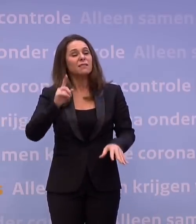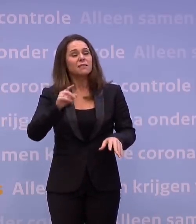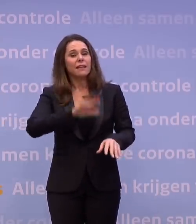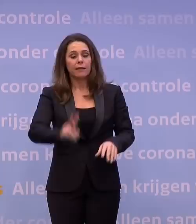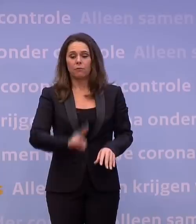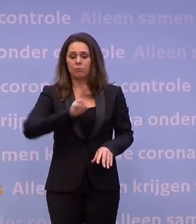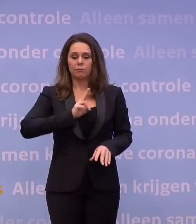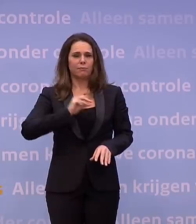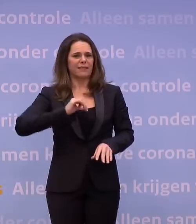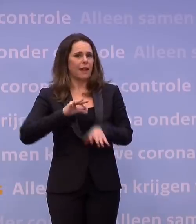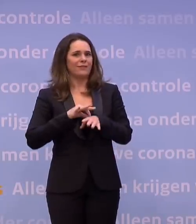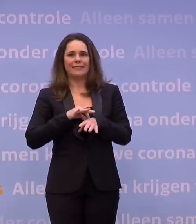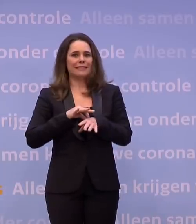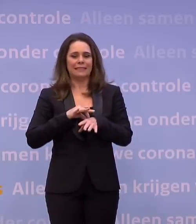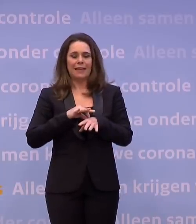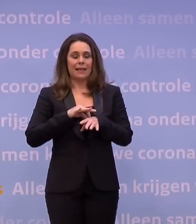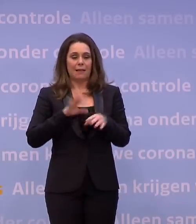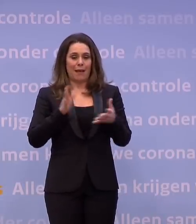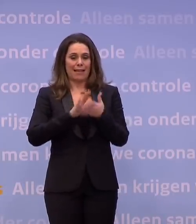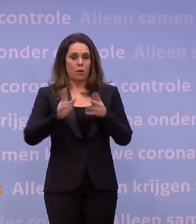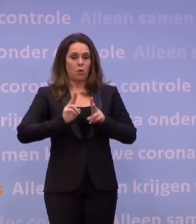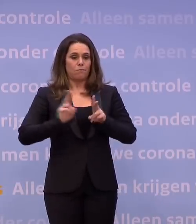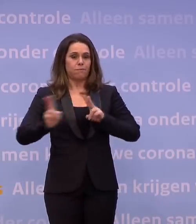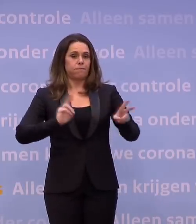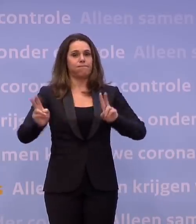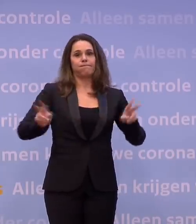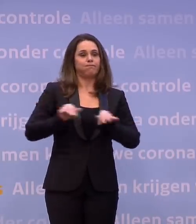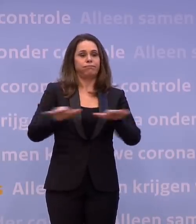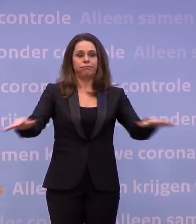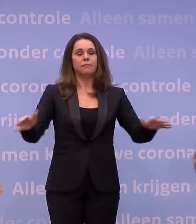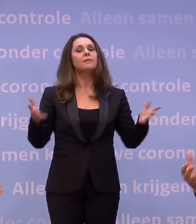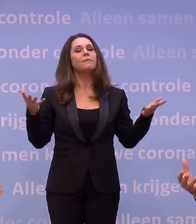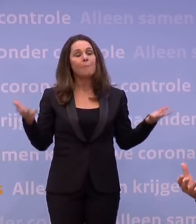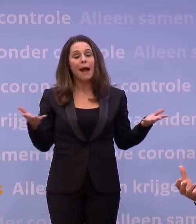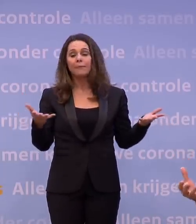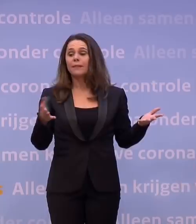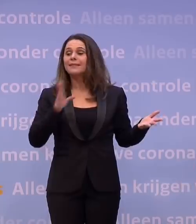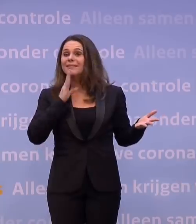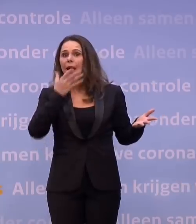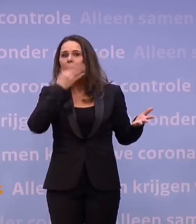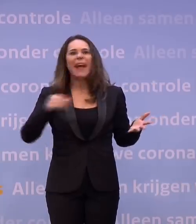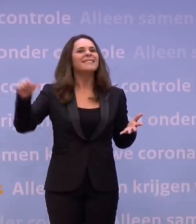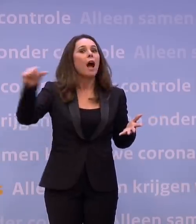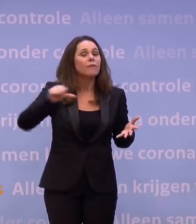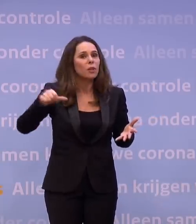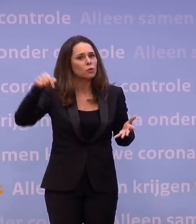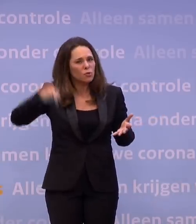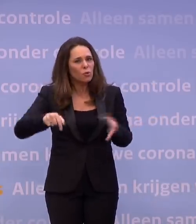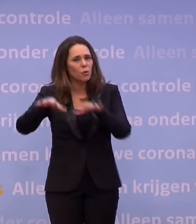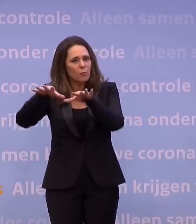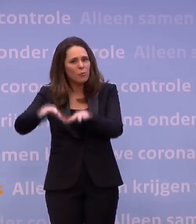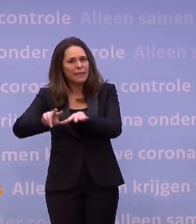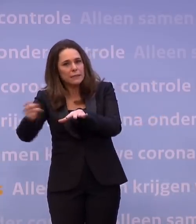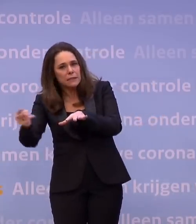maar ze worden er zelf minder ziek van en spelen ook eigenlijk bijna geen rol in de verspreiding ervan. Nou, als dat helemaal anders blijkt te zijn met die Britse variant in dat Lansingerland